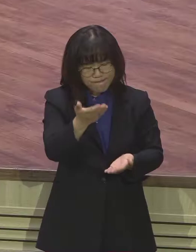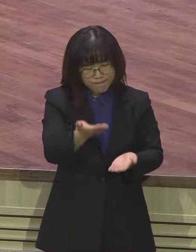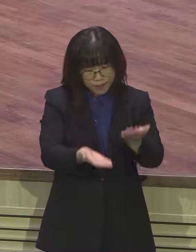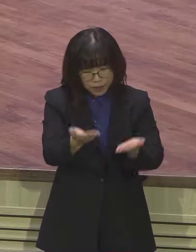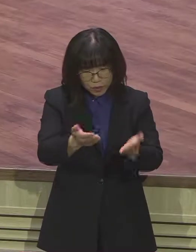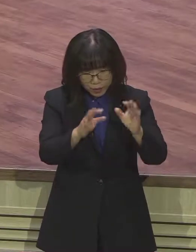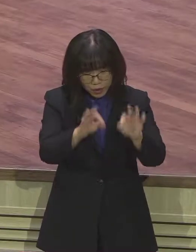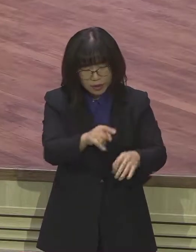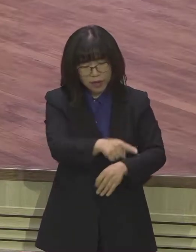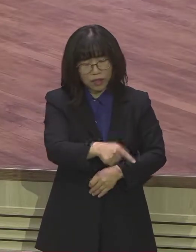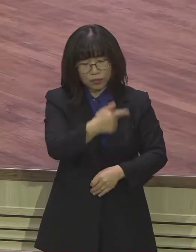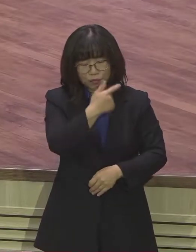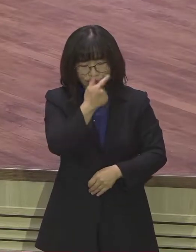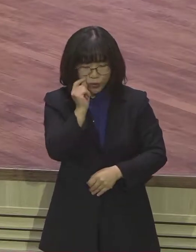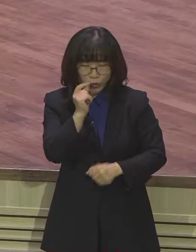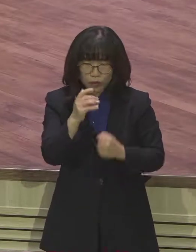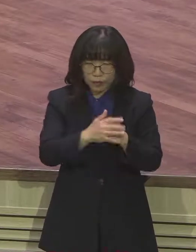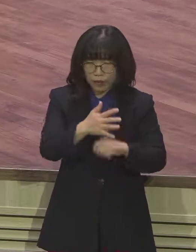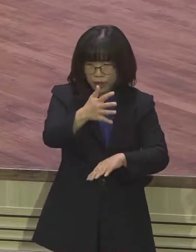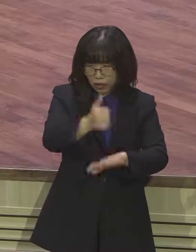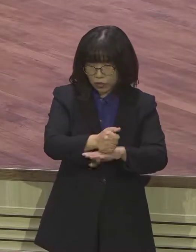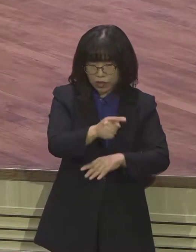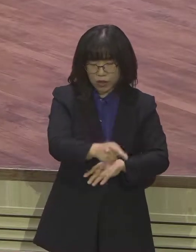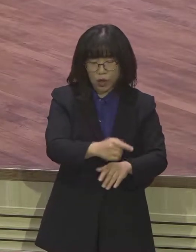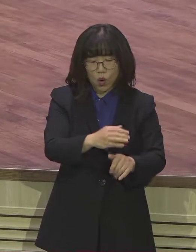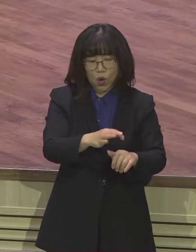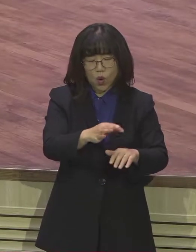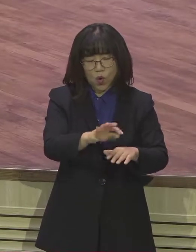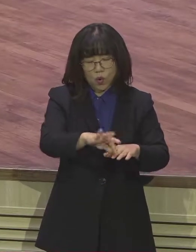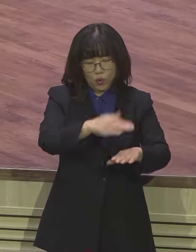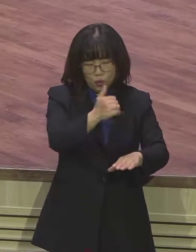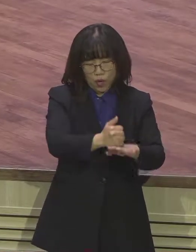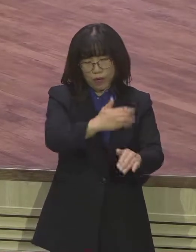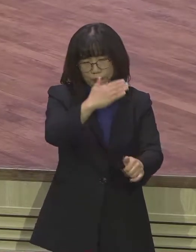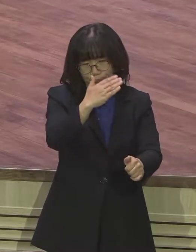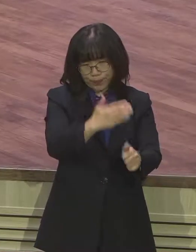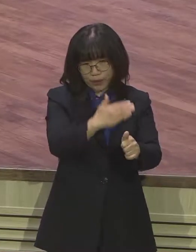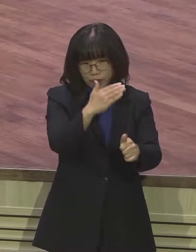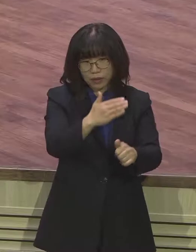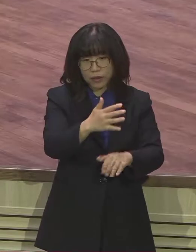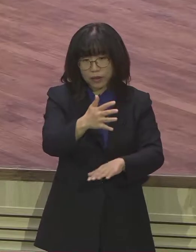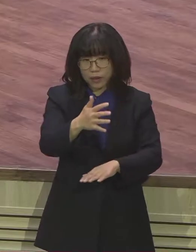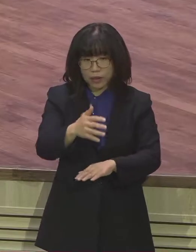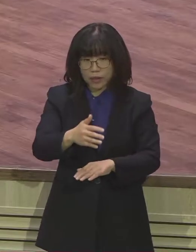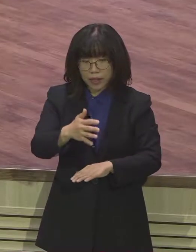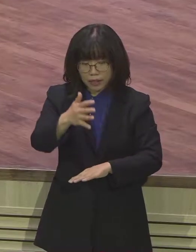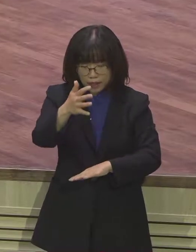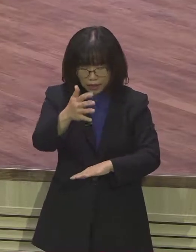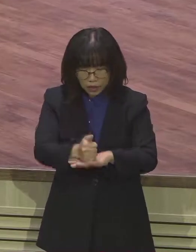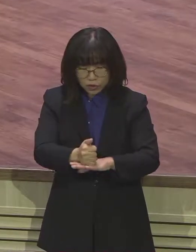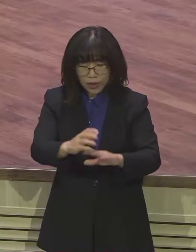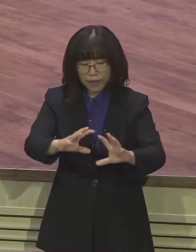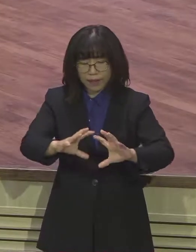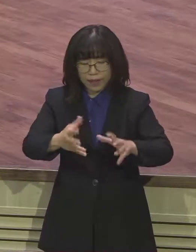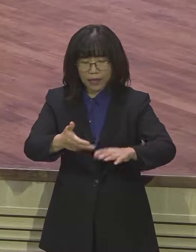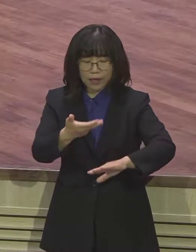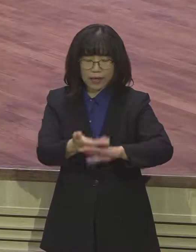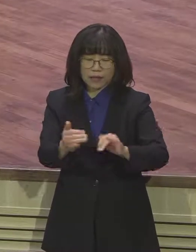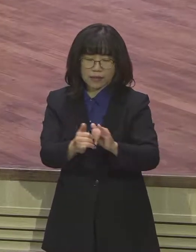이제 내 시야는 다 끝났다. 내가 수고해 세운 나라는 메대와 바사에게 준다. 그런 뜻이